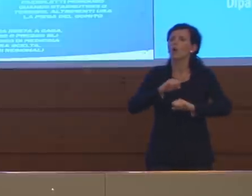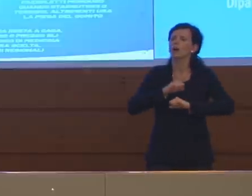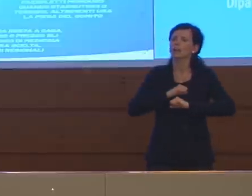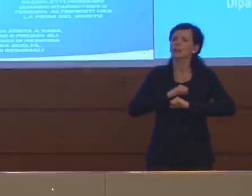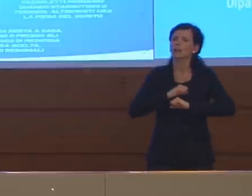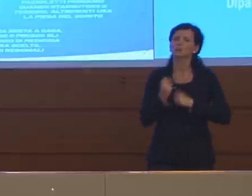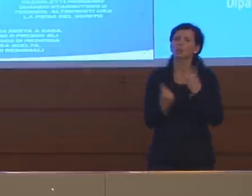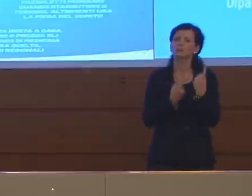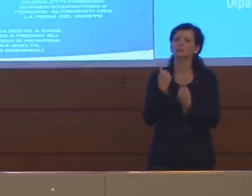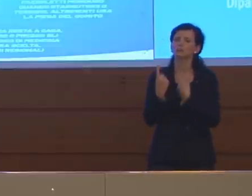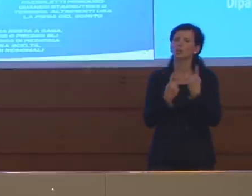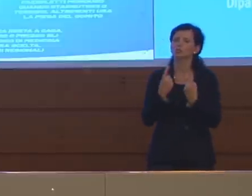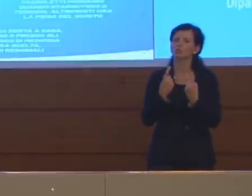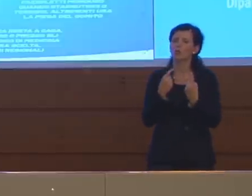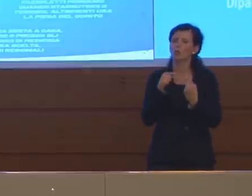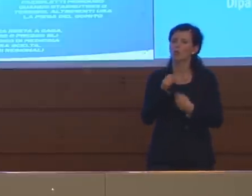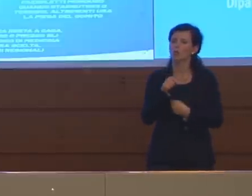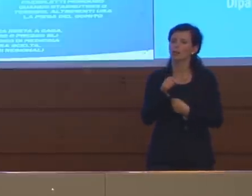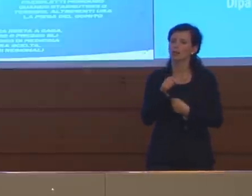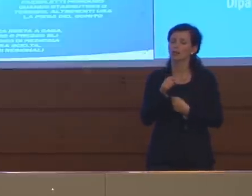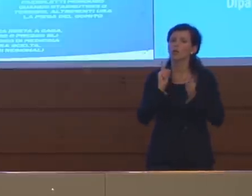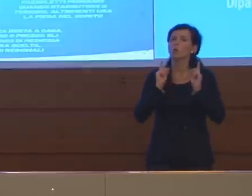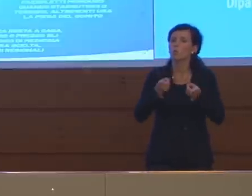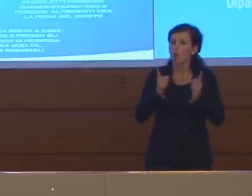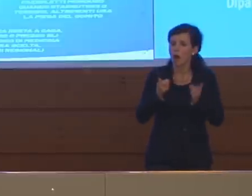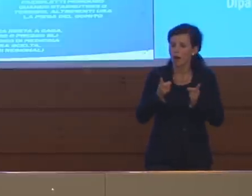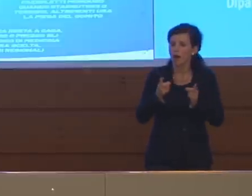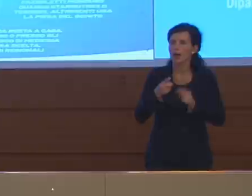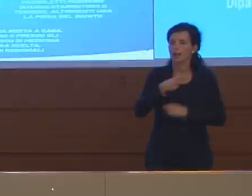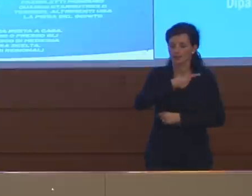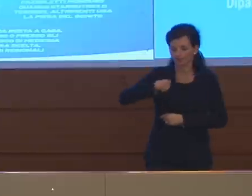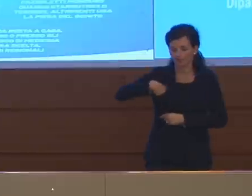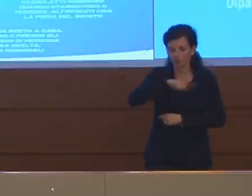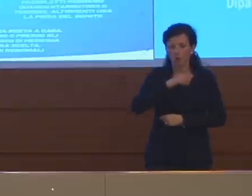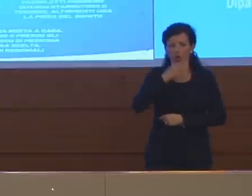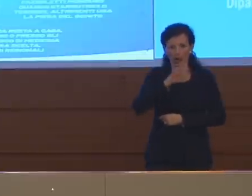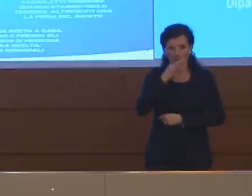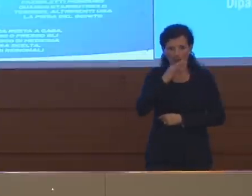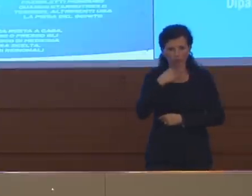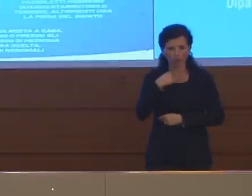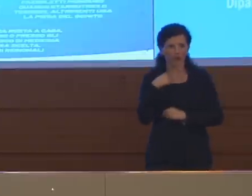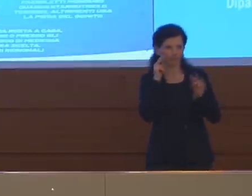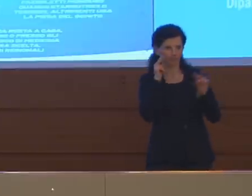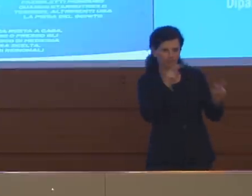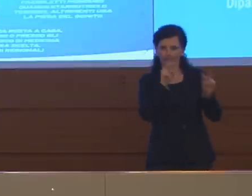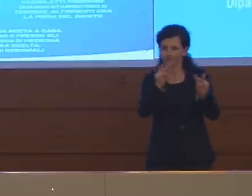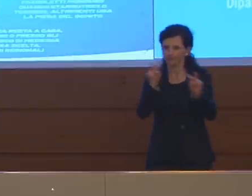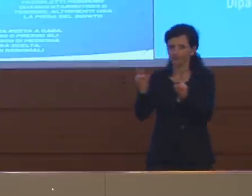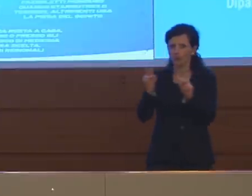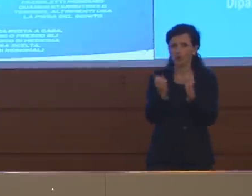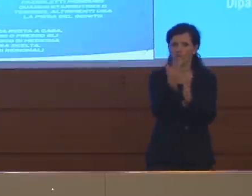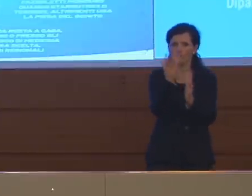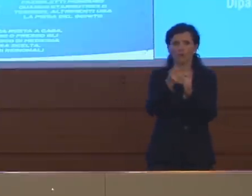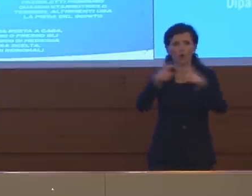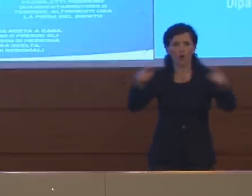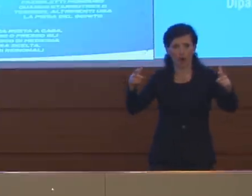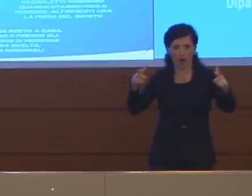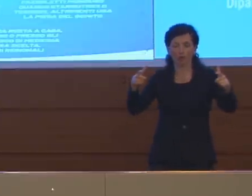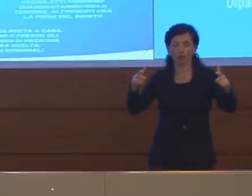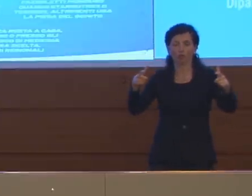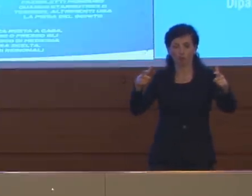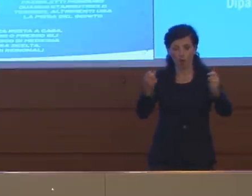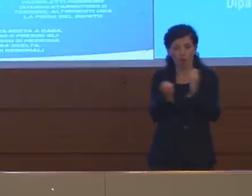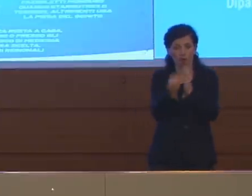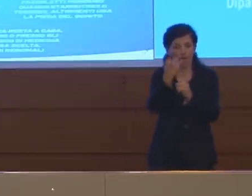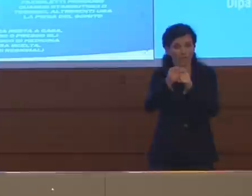che dobbiamo fare è la nostra capacità di controllare questi focolai da un lato e dall'altro, come abbiamo detto precedentemente,